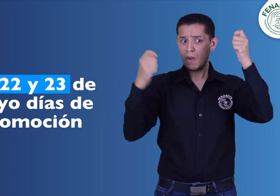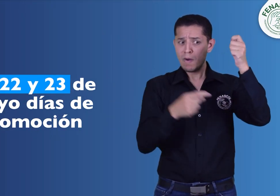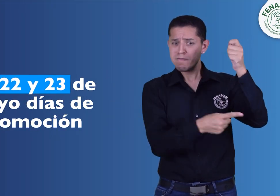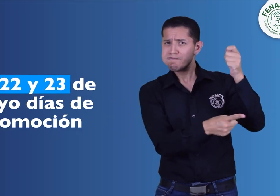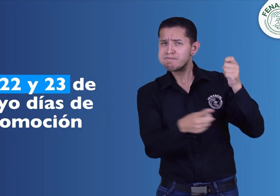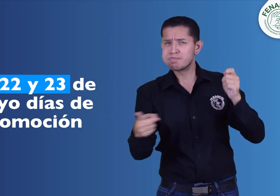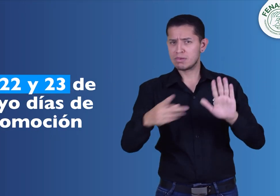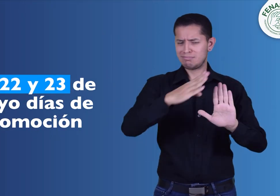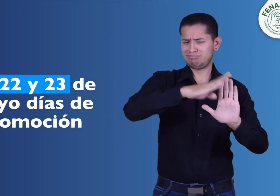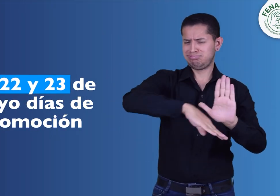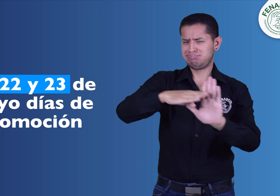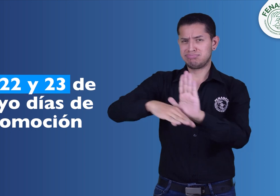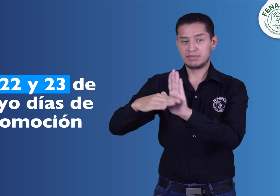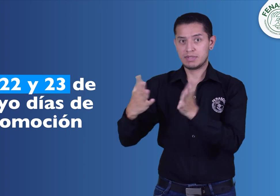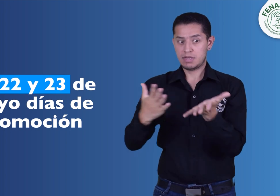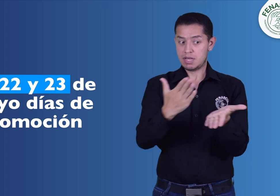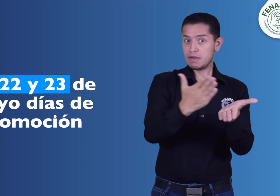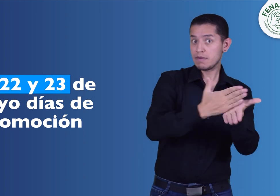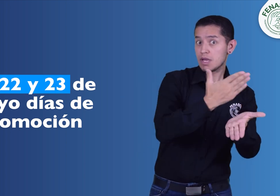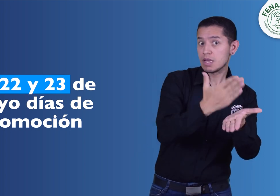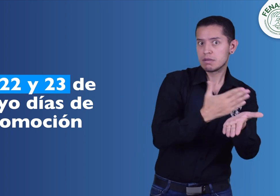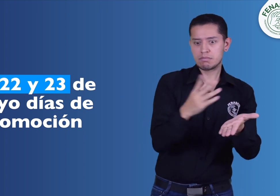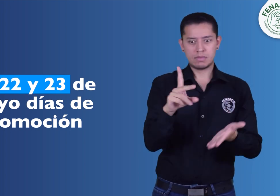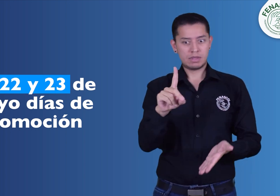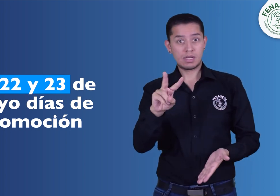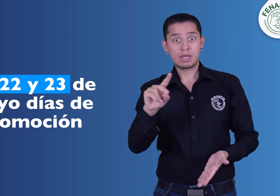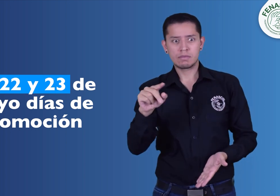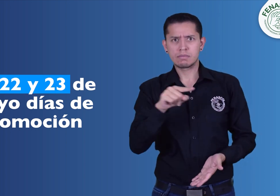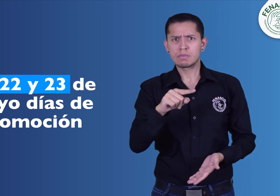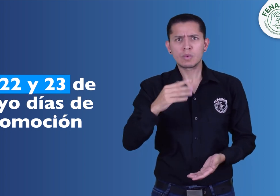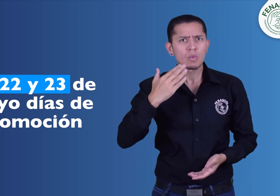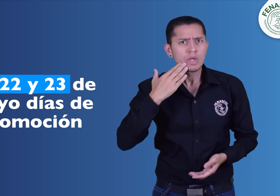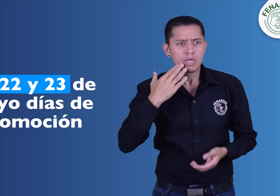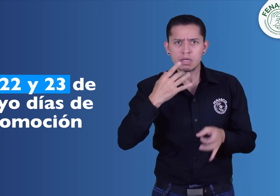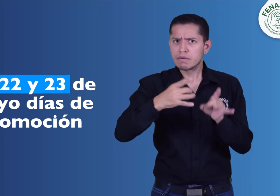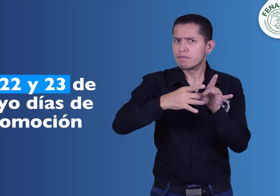Las promociones de nuestros materiales estarán en las siguientes fechas.